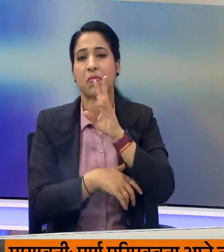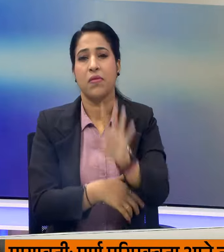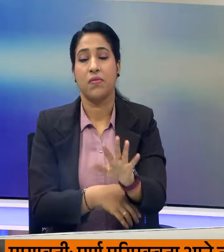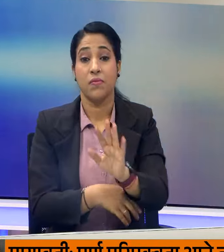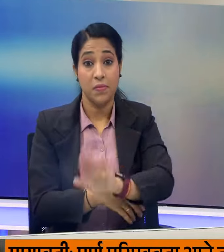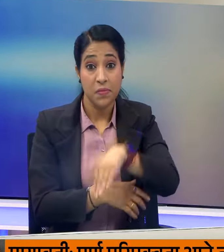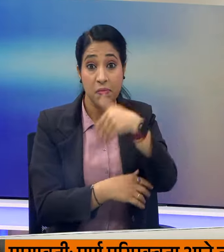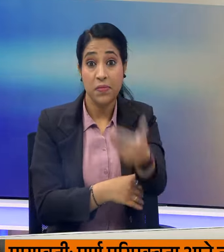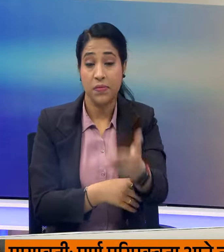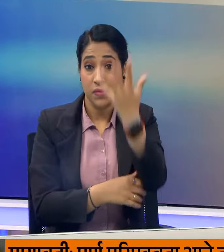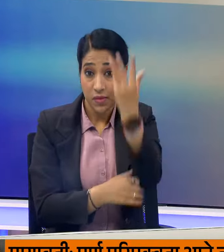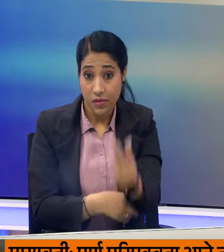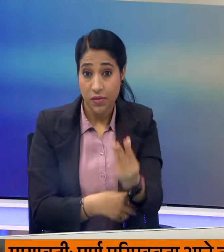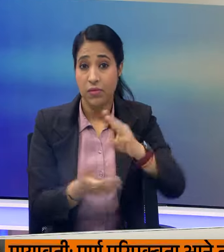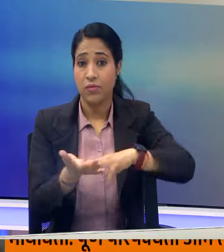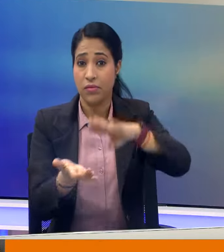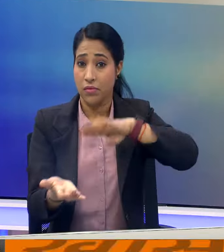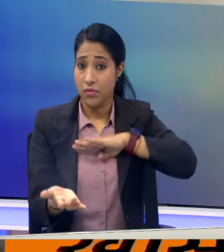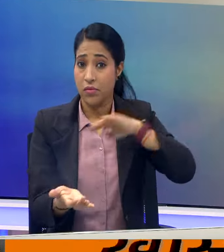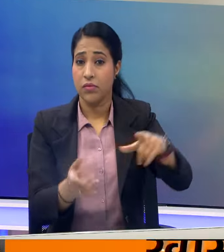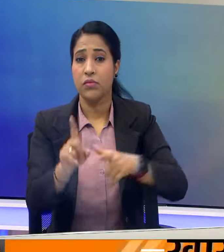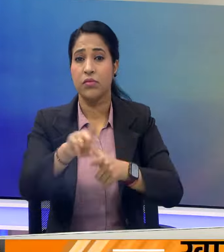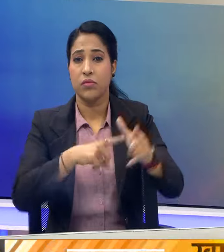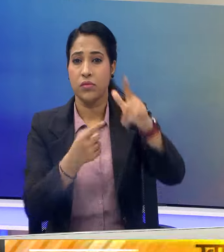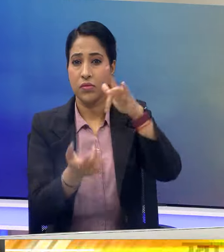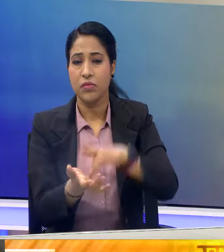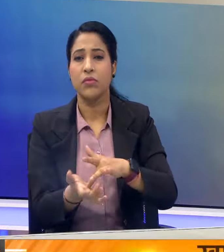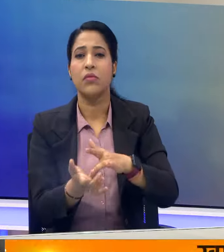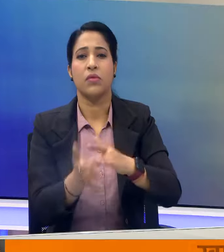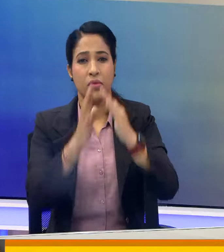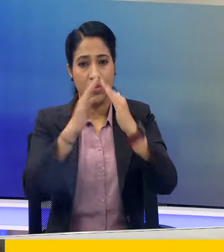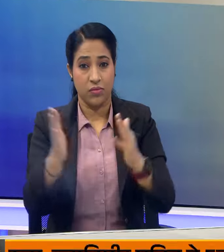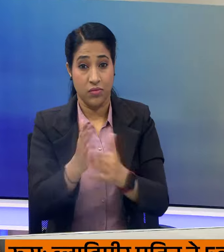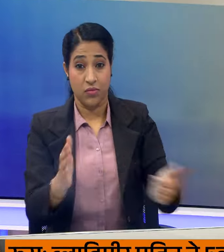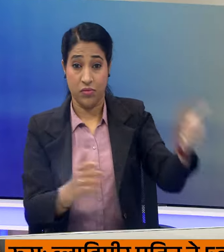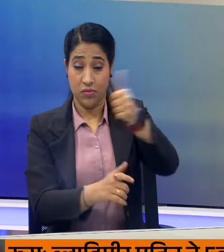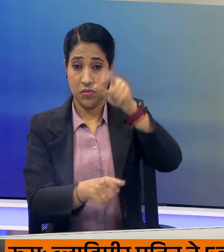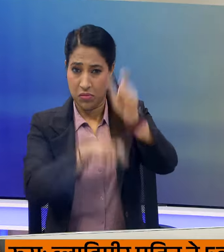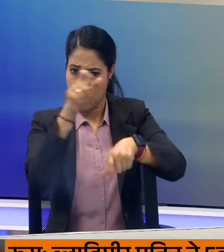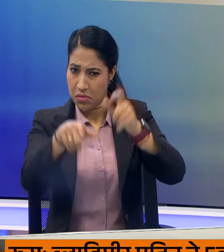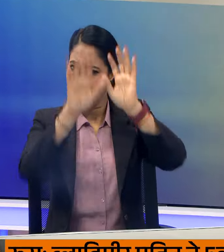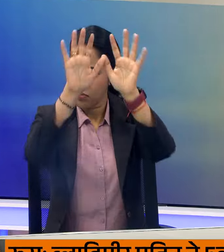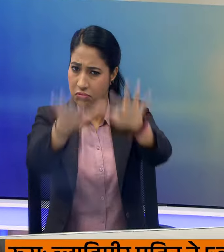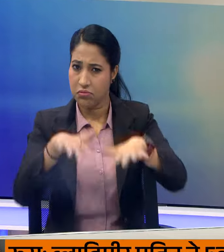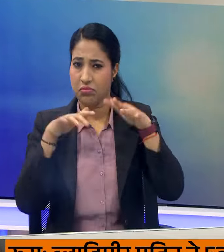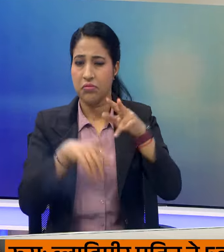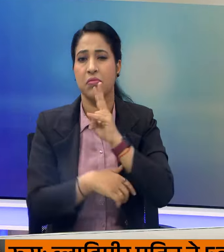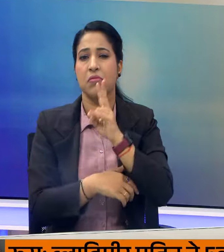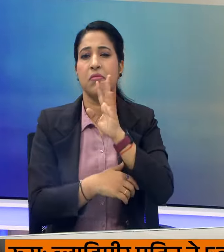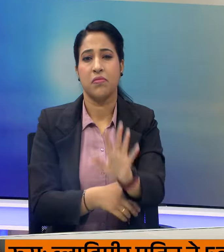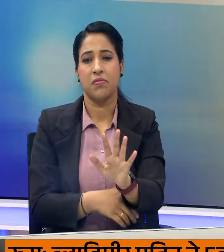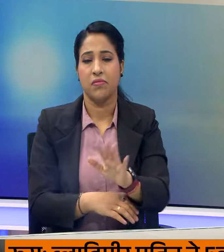इसके बाद शाम में महराश्रा के जालन में भी यमिश्या जनसभा को सम्भोदित